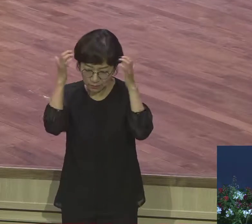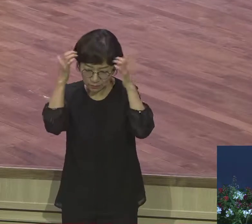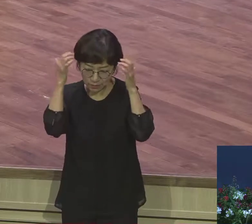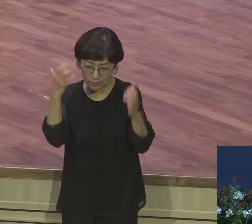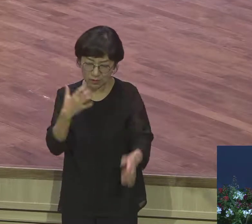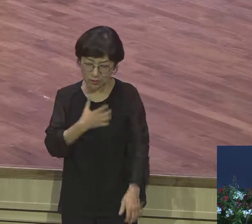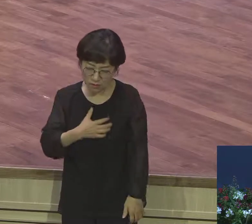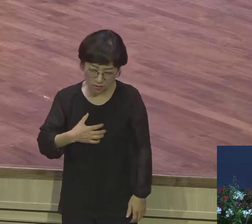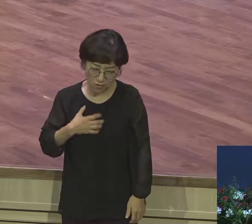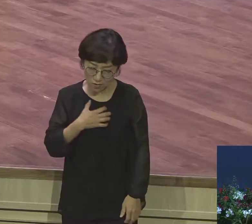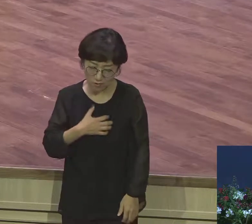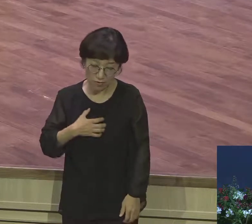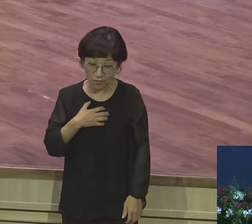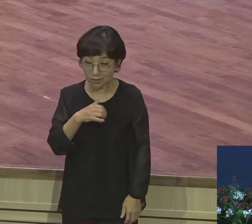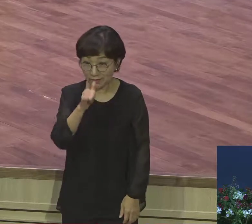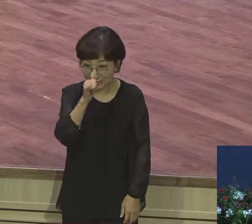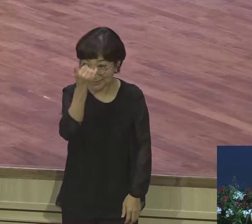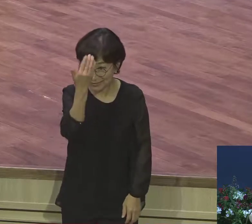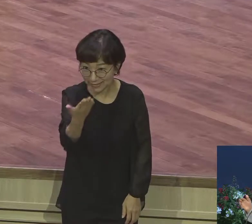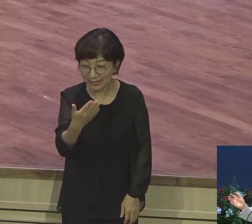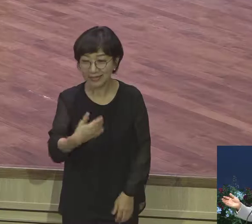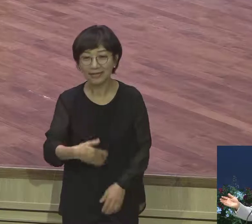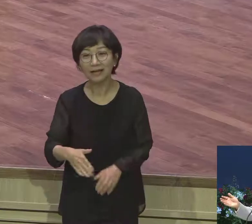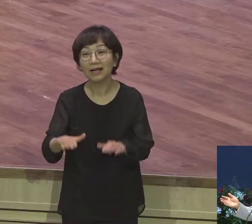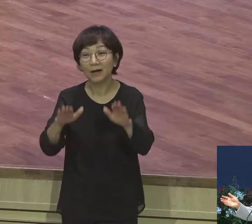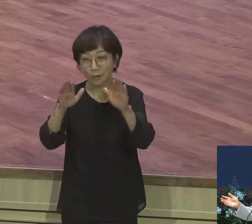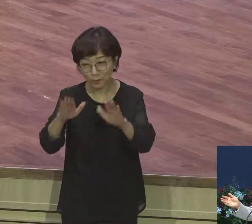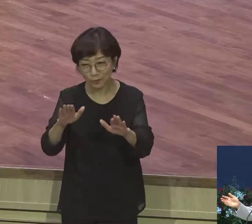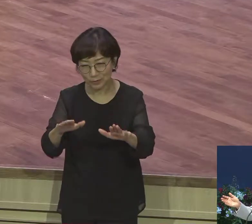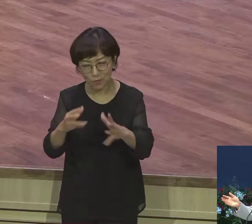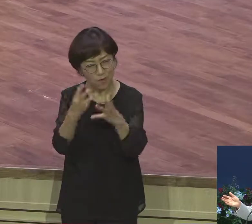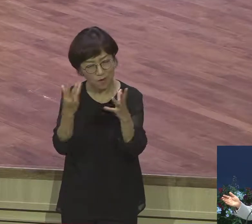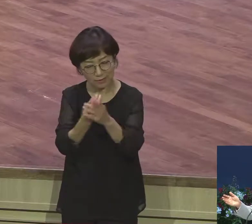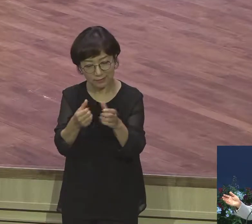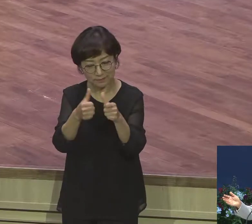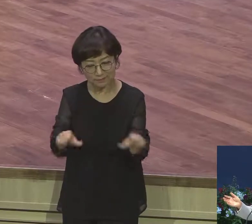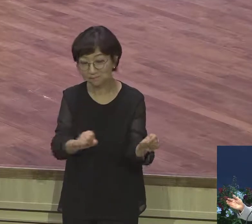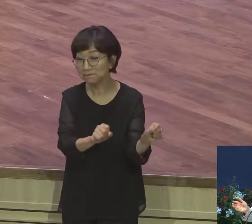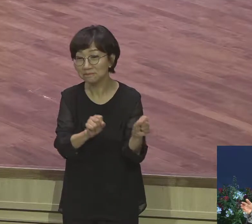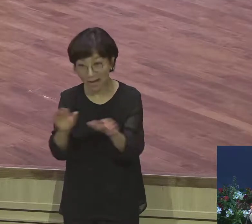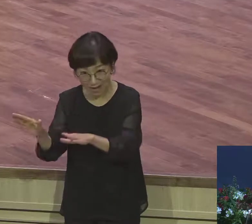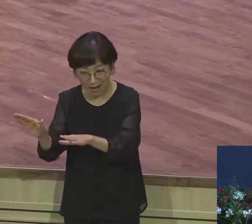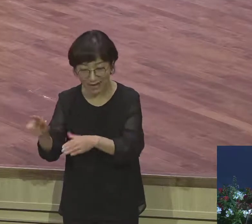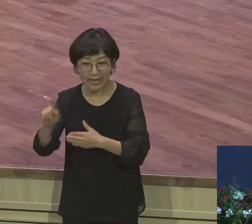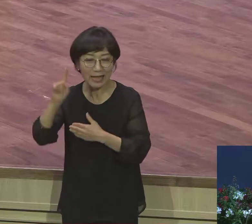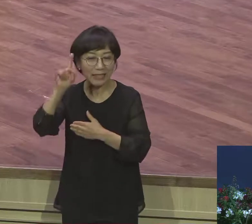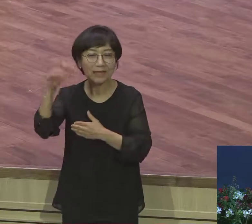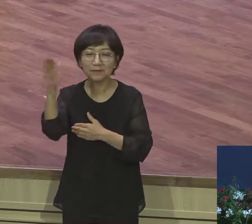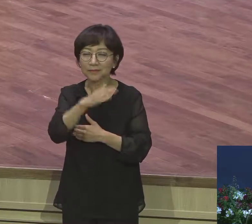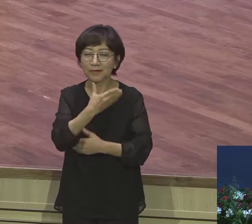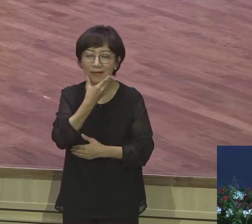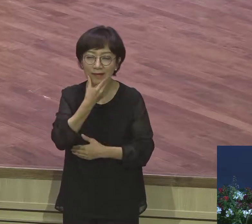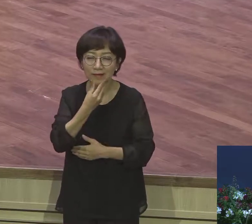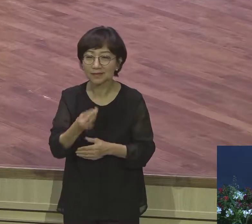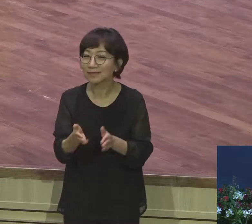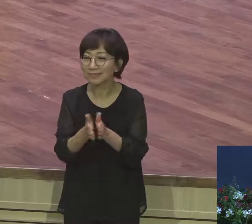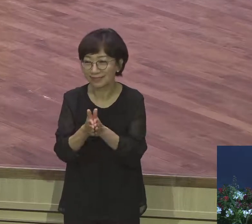여러분이 오늘 밤에 깨버리면 내일부터 행복해져요 성경이 말하잖아요 여러분 오늘 주제를 가지잖아요